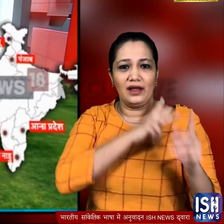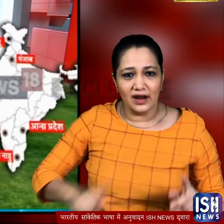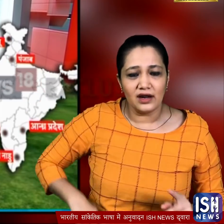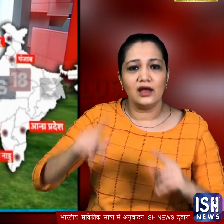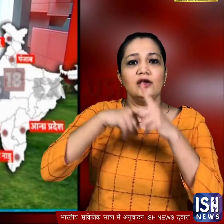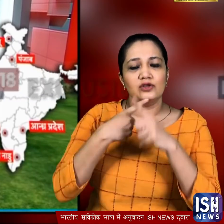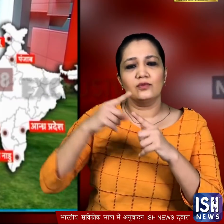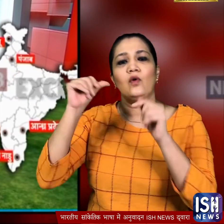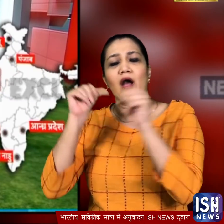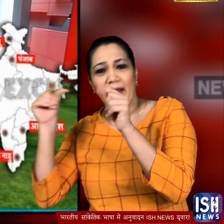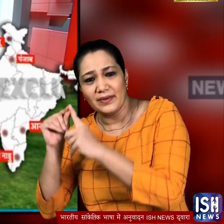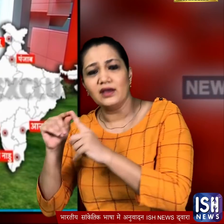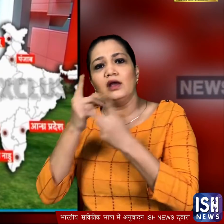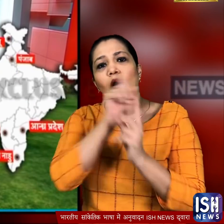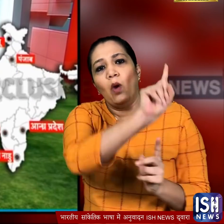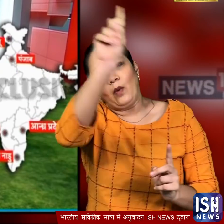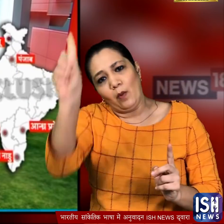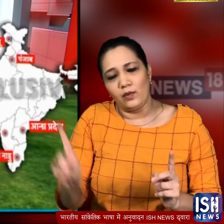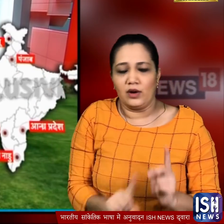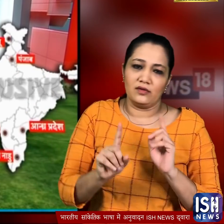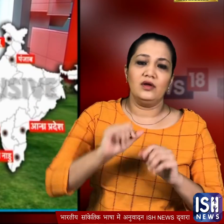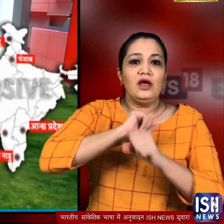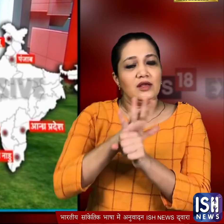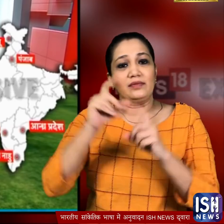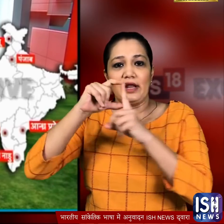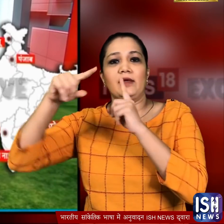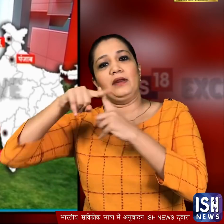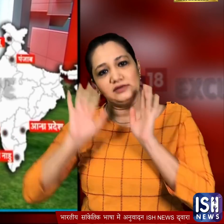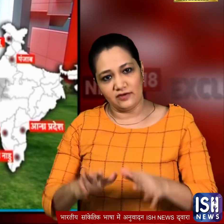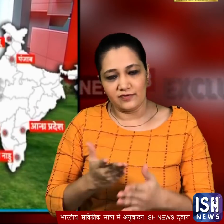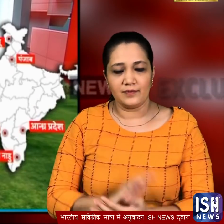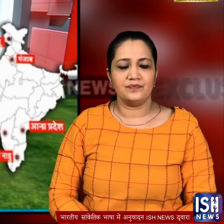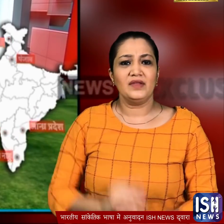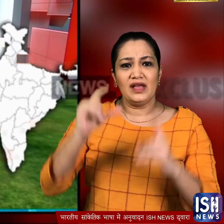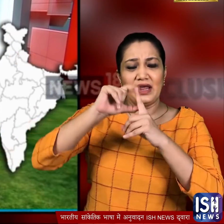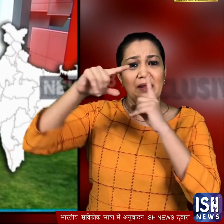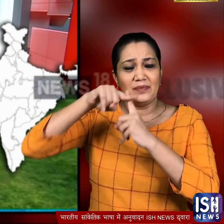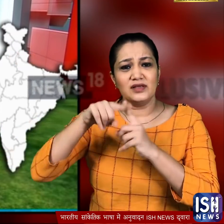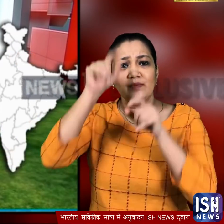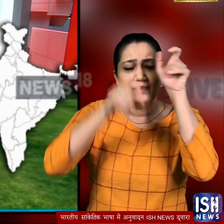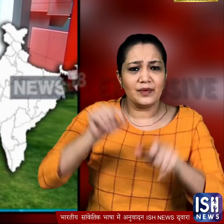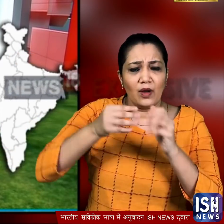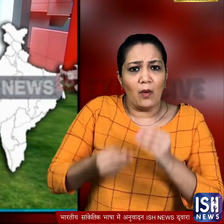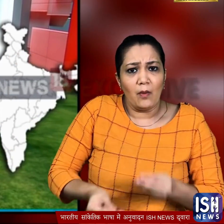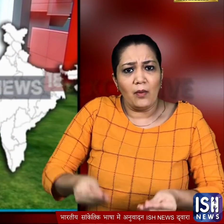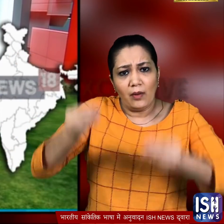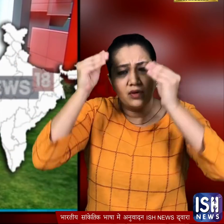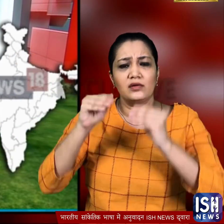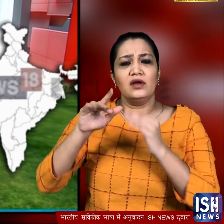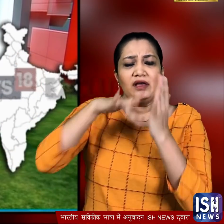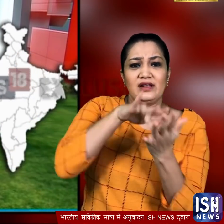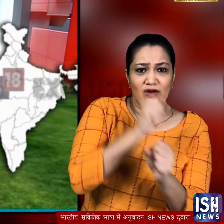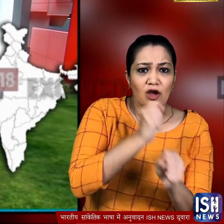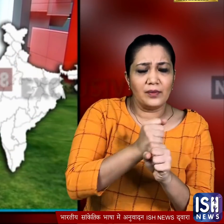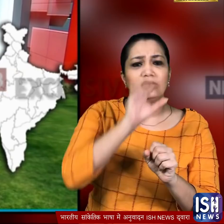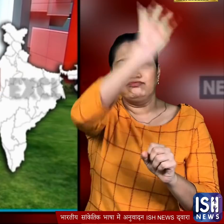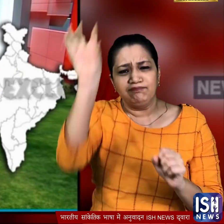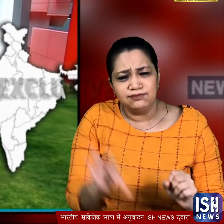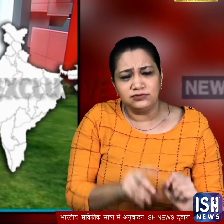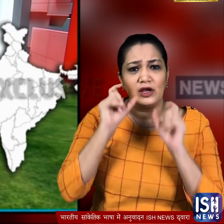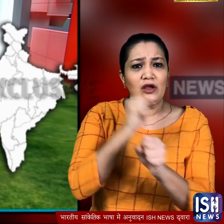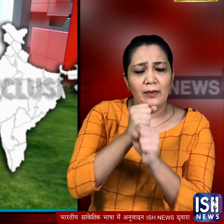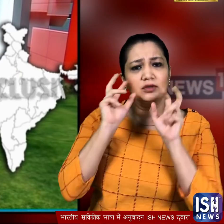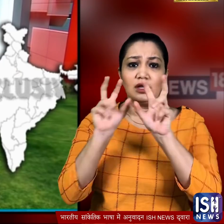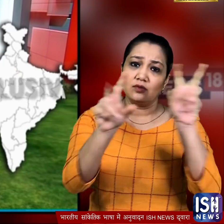पता